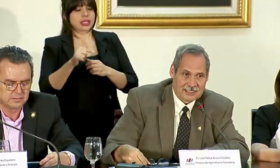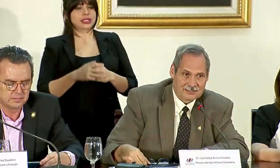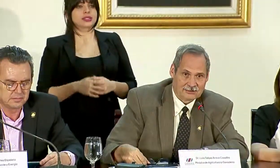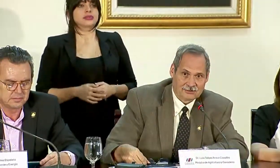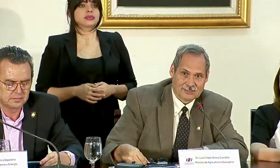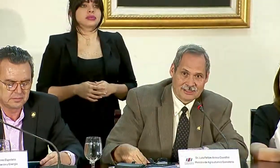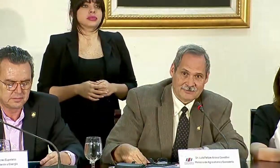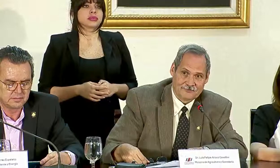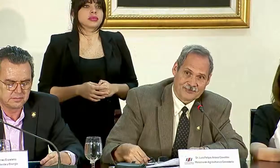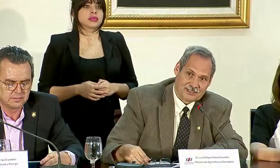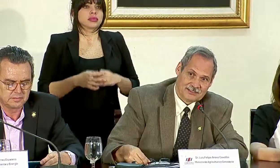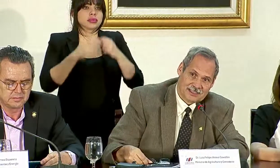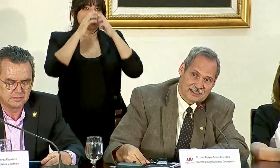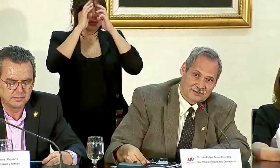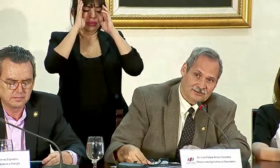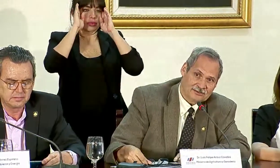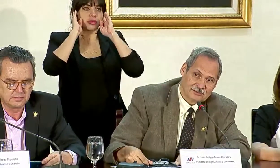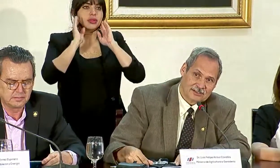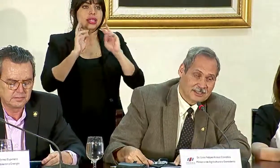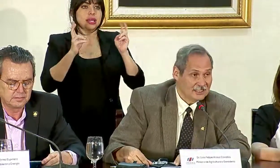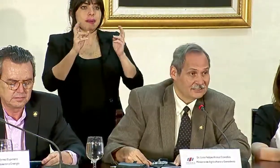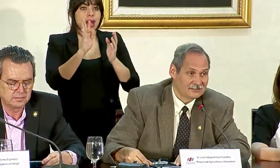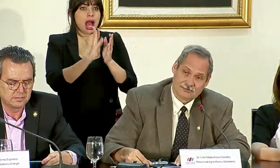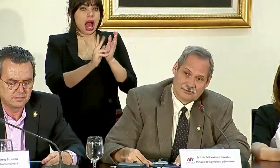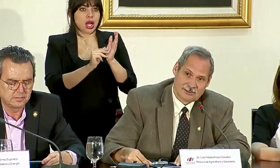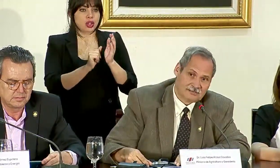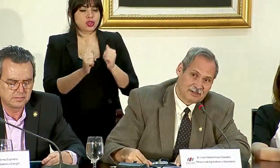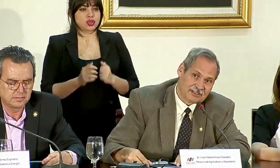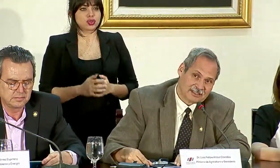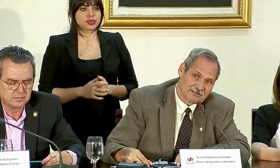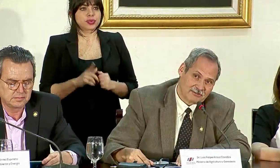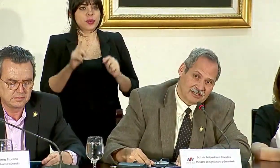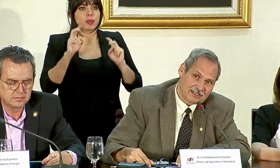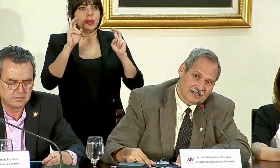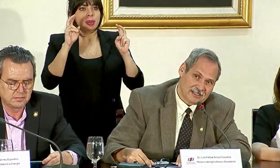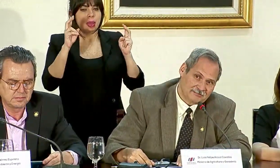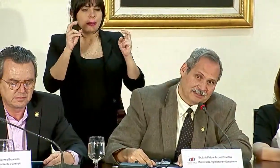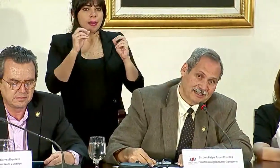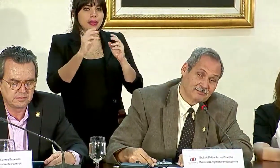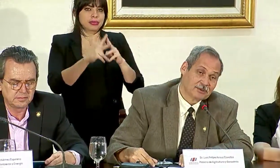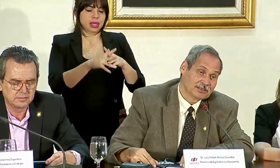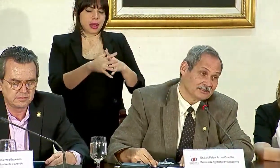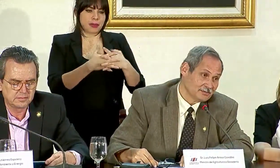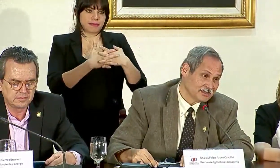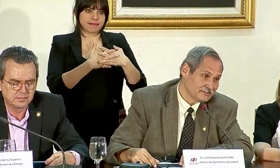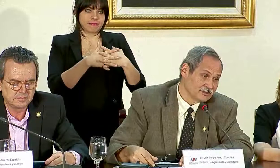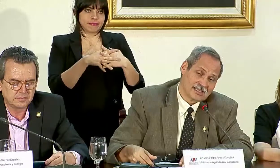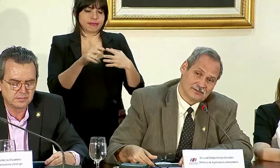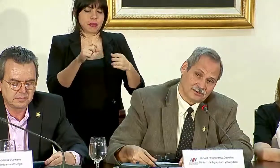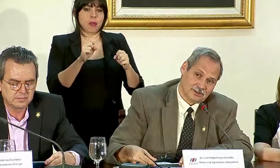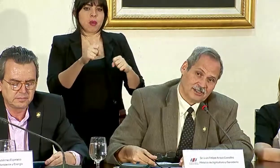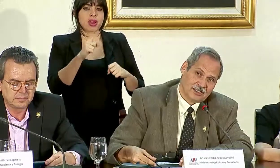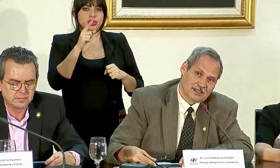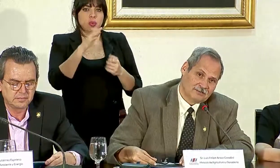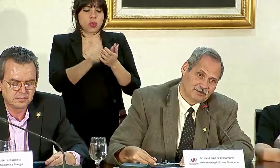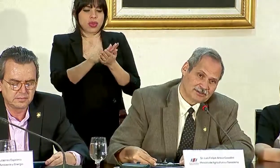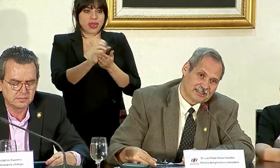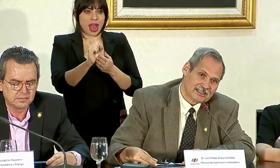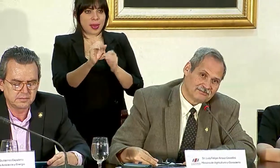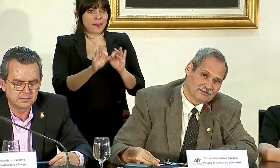El caso del arroz es un tema de una salvaguarda especial, porque se puede hacer un daño